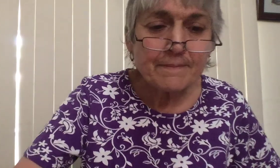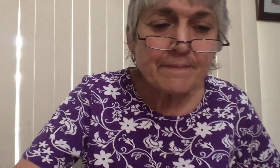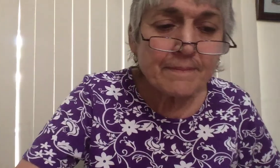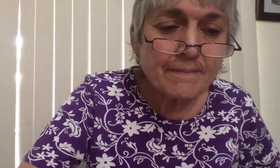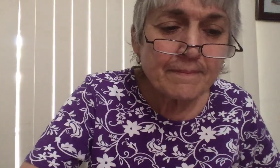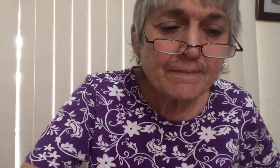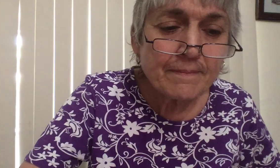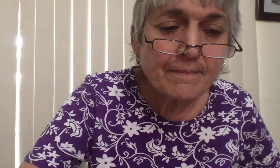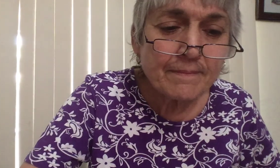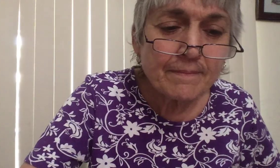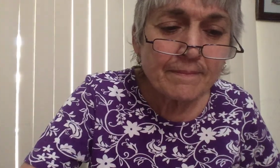La blague et il lui dit Sous